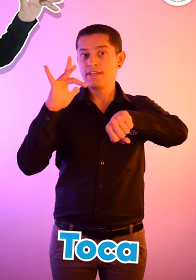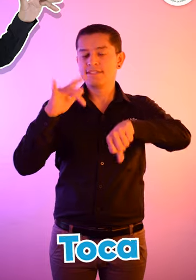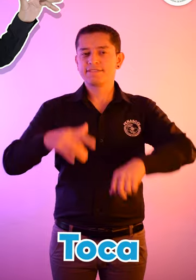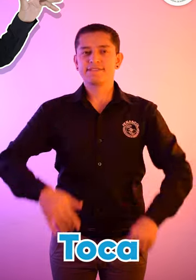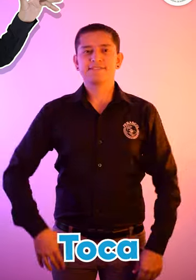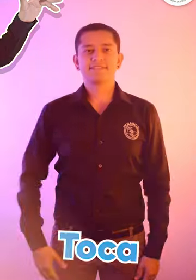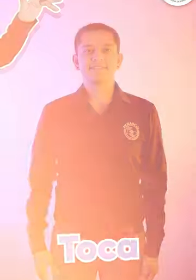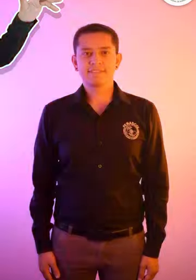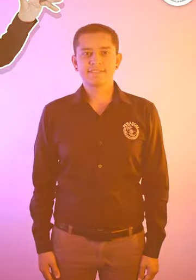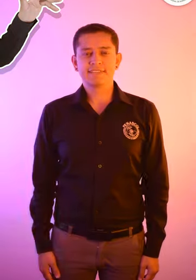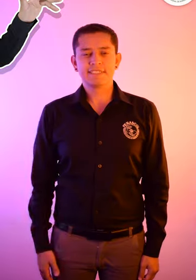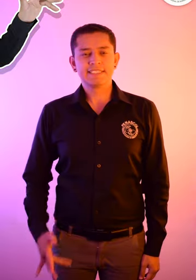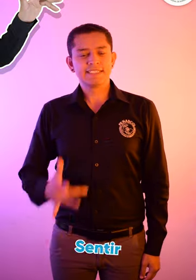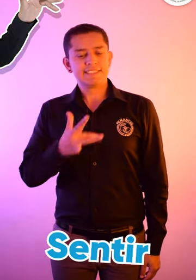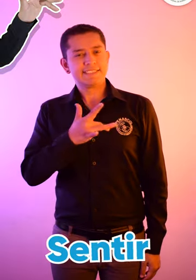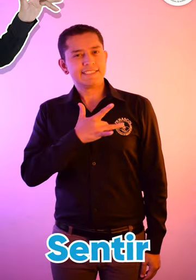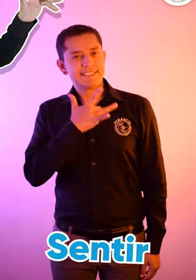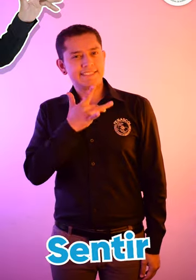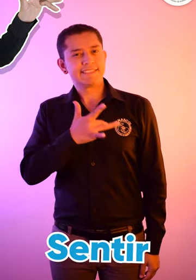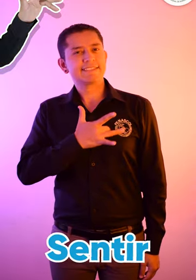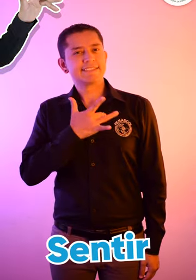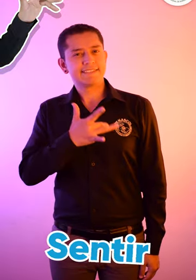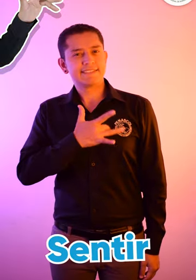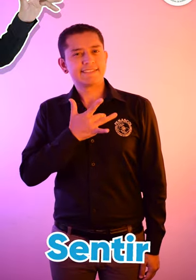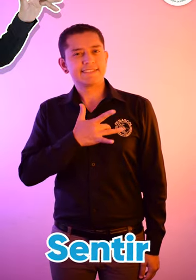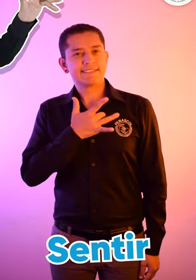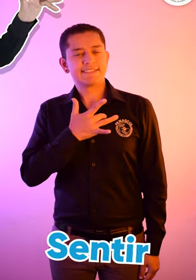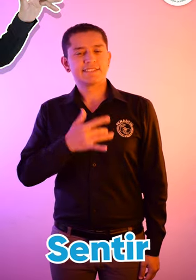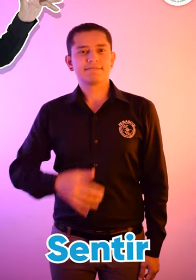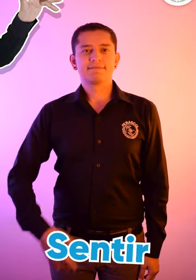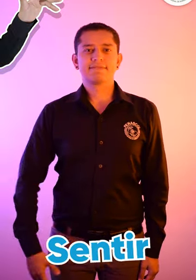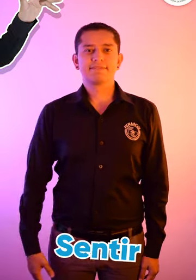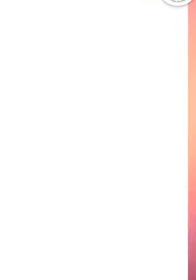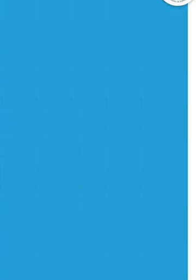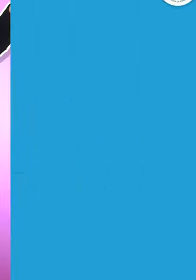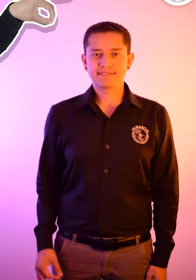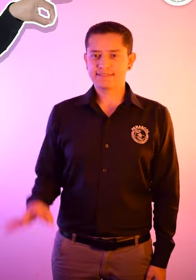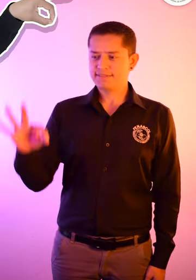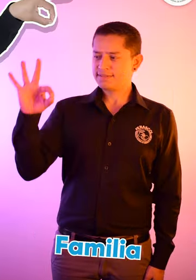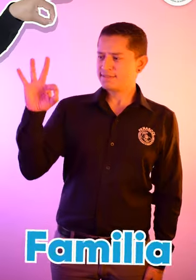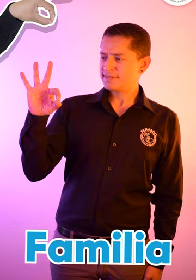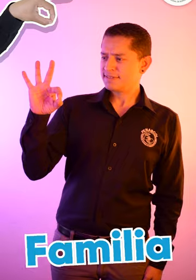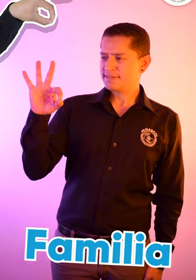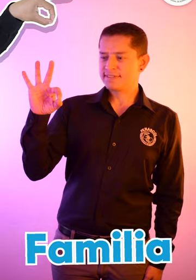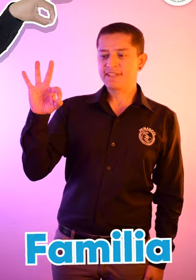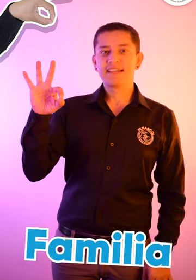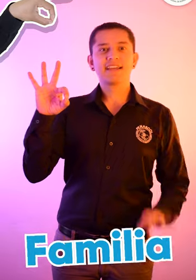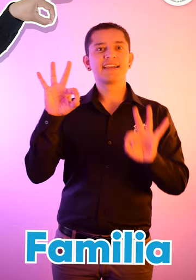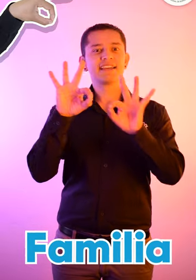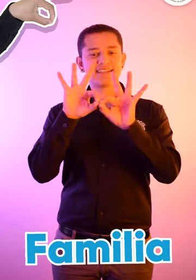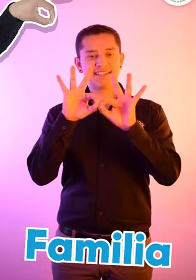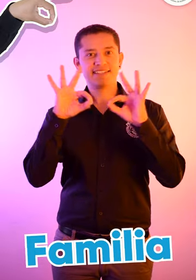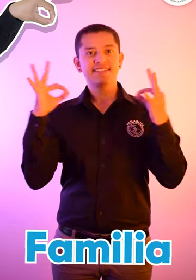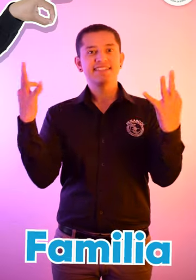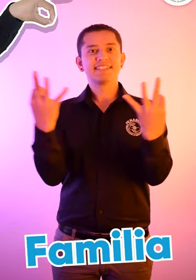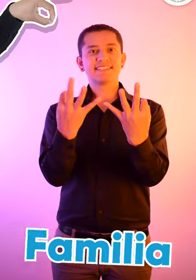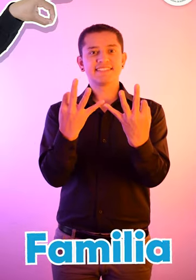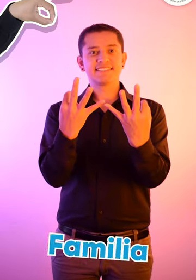sentir con esta configuración familia